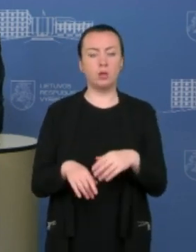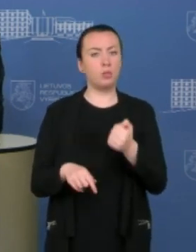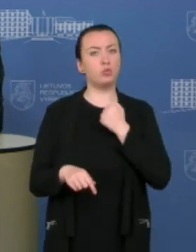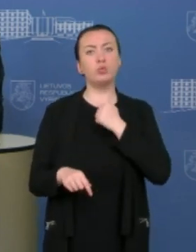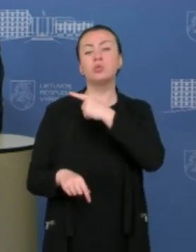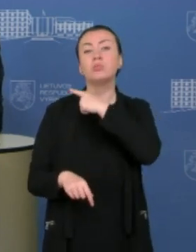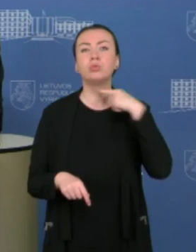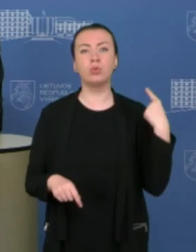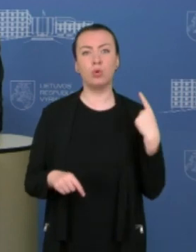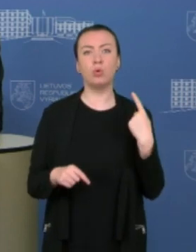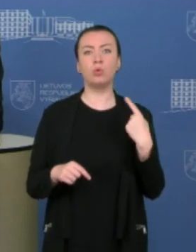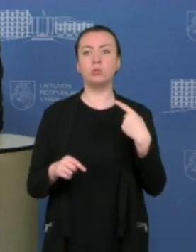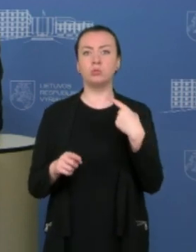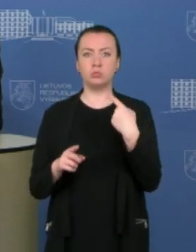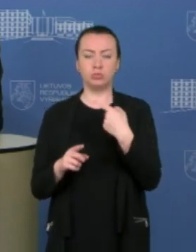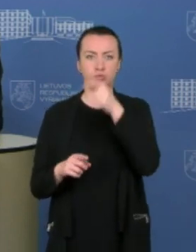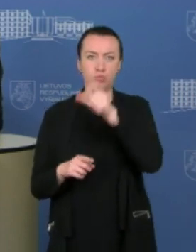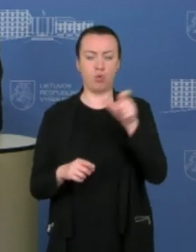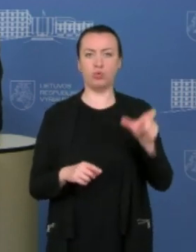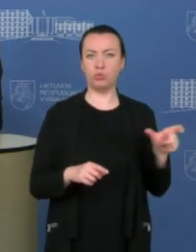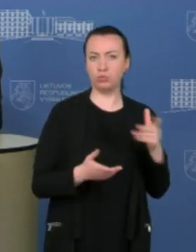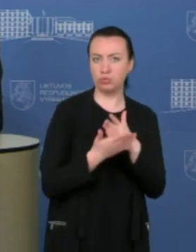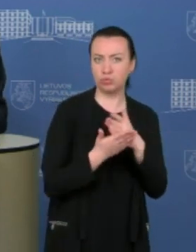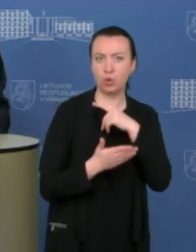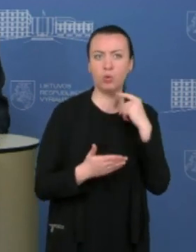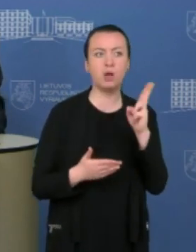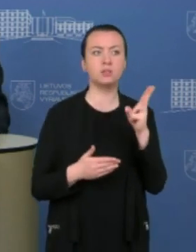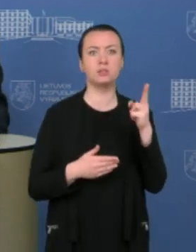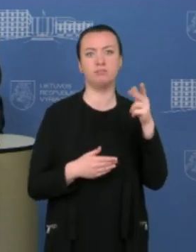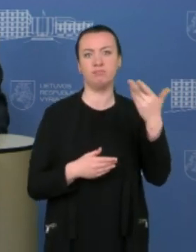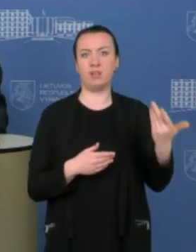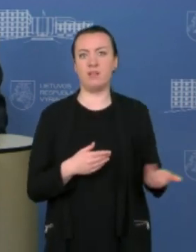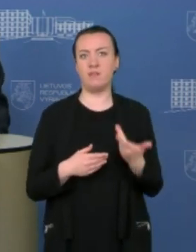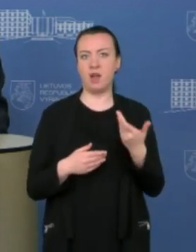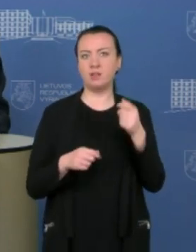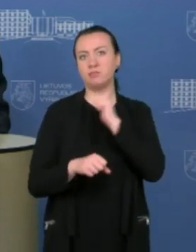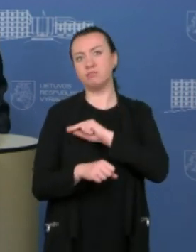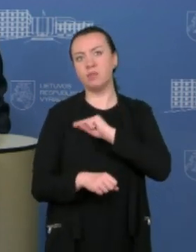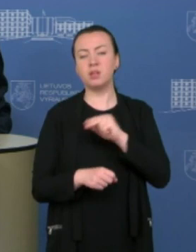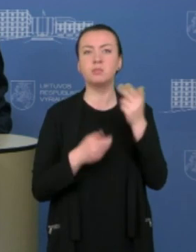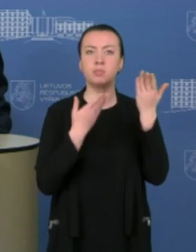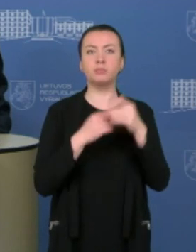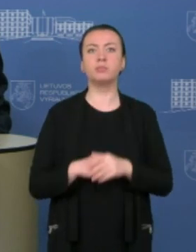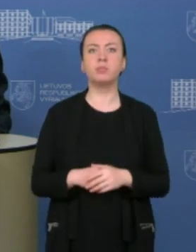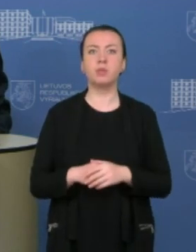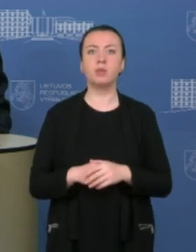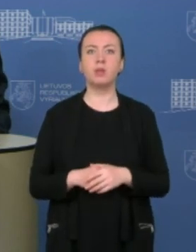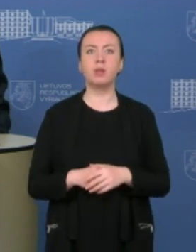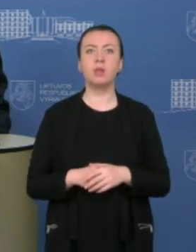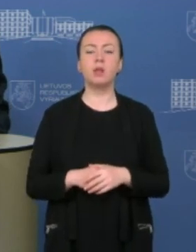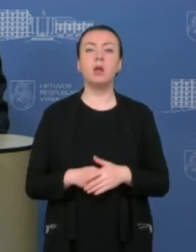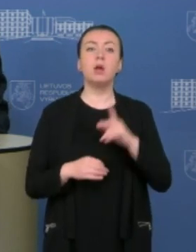daug tautiečių. Taip kad kol kas tiek. LNK Eglė Račkauskaitė prašau